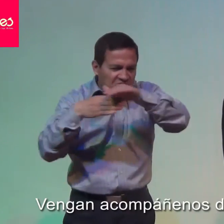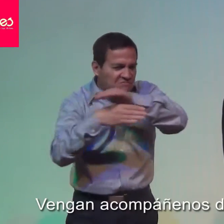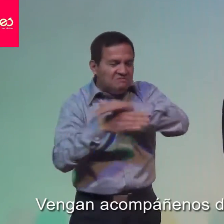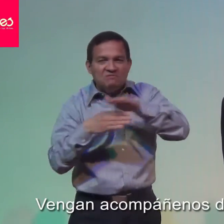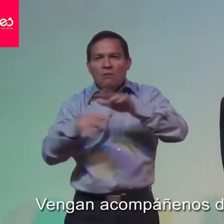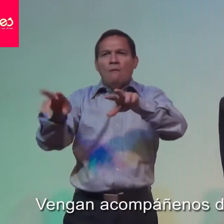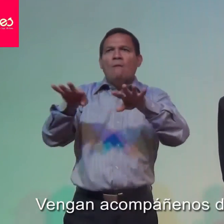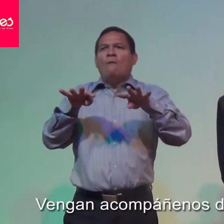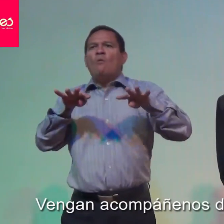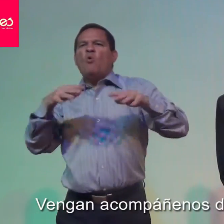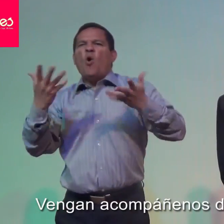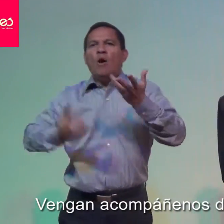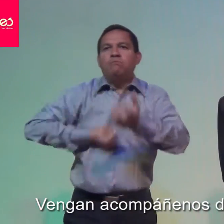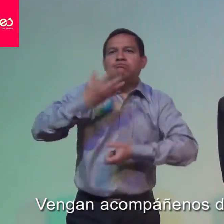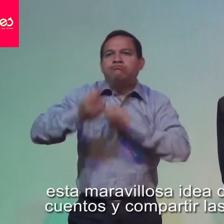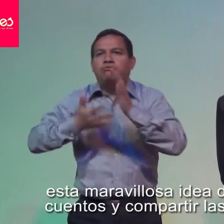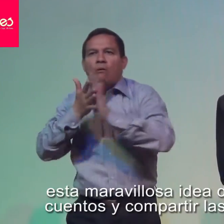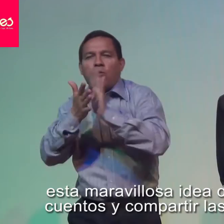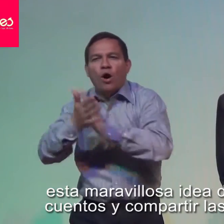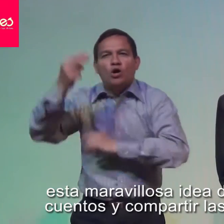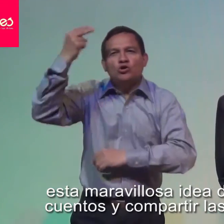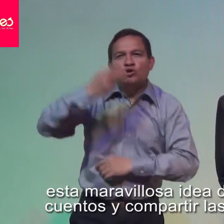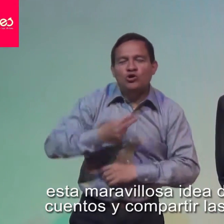de contar cuentos y compartir las historias.